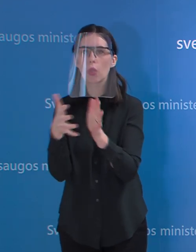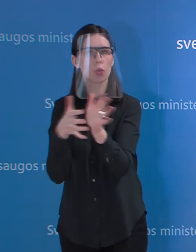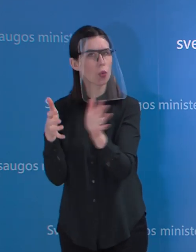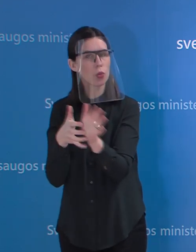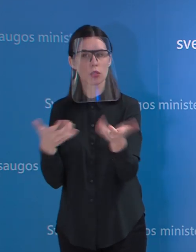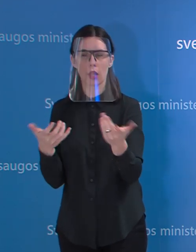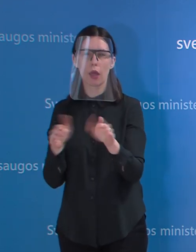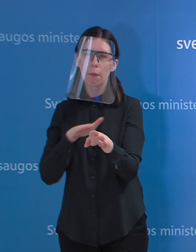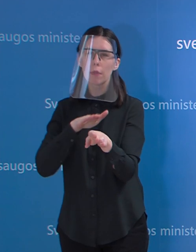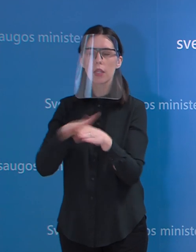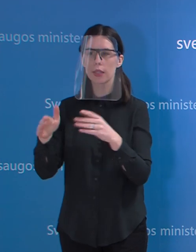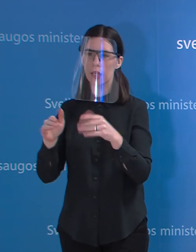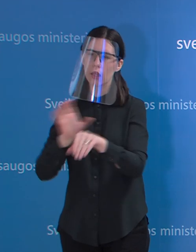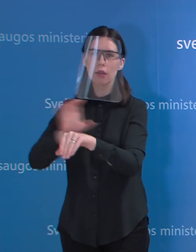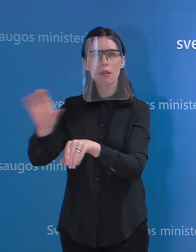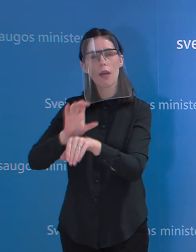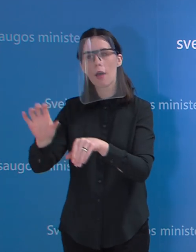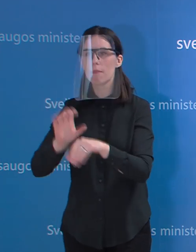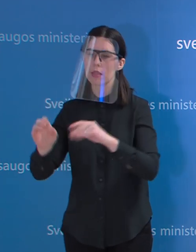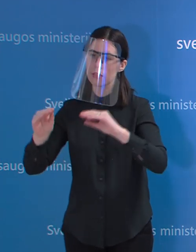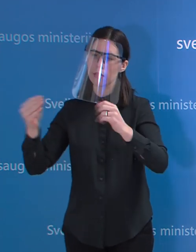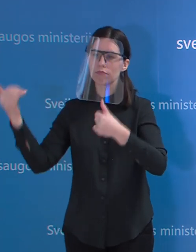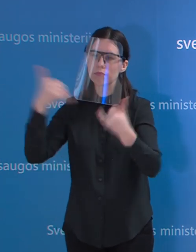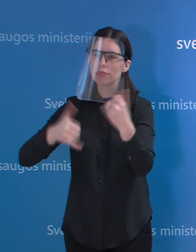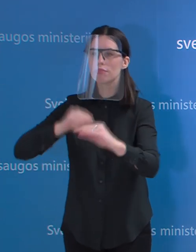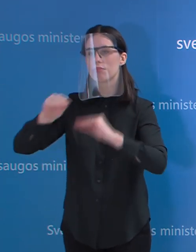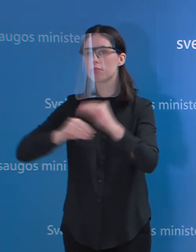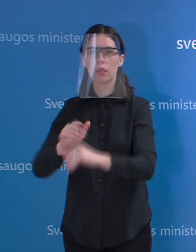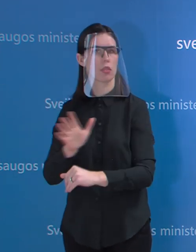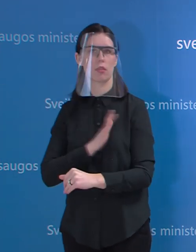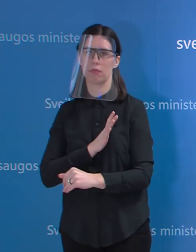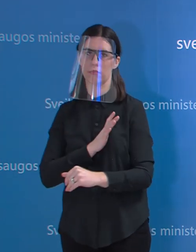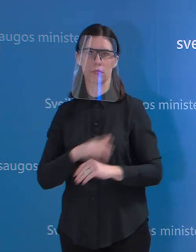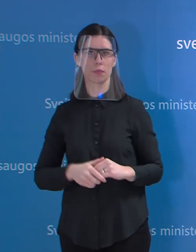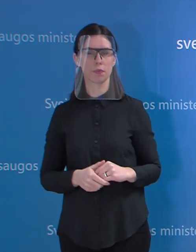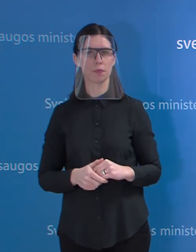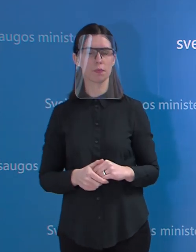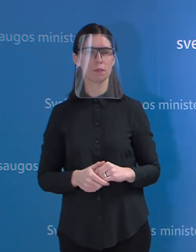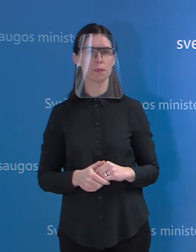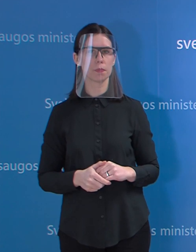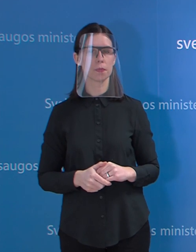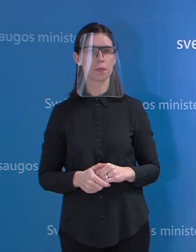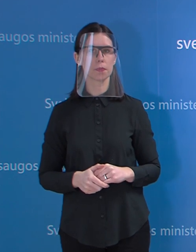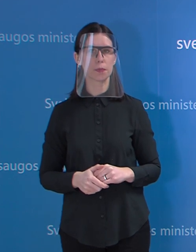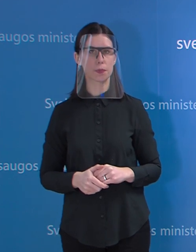medžiagomis, kaip jis sprendžiama? Tai gal tas jo kažkaip apibendrintai, nes jau kalbėjote apie tai? Tai, na,